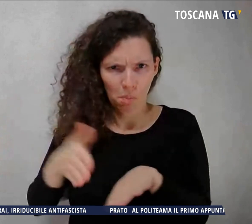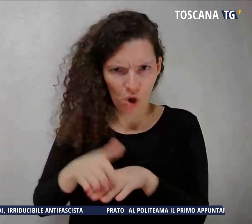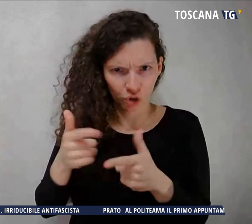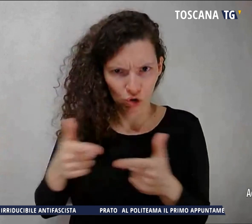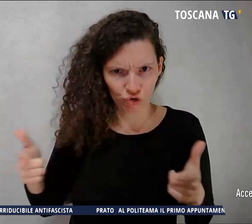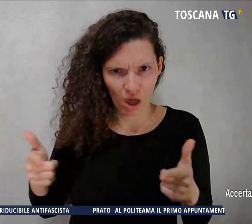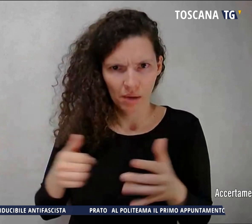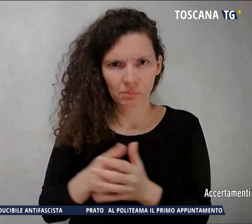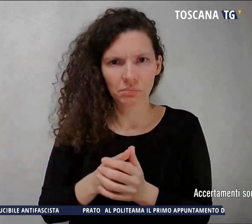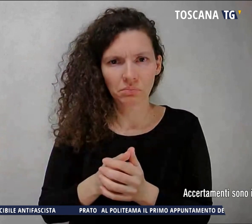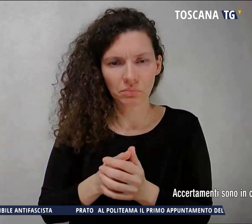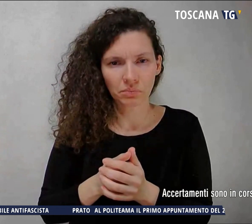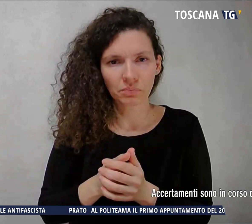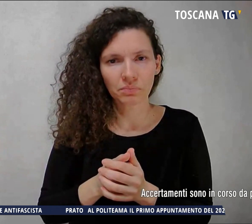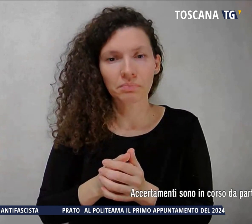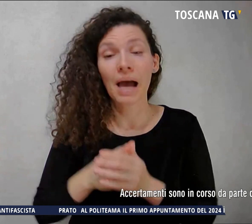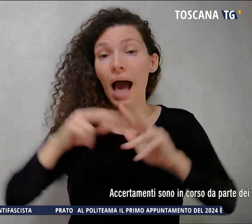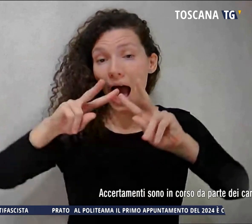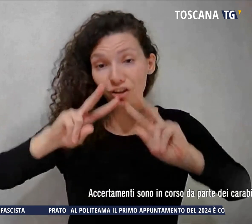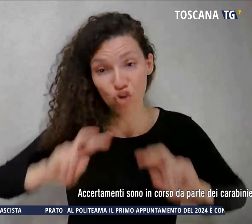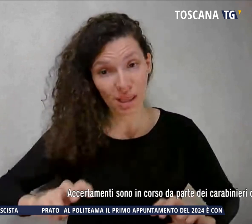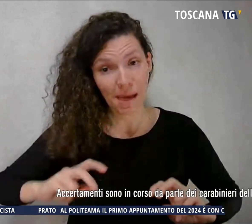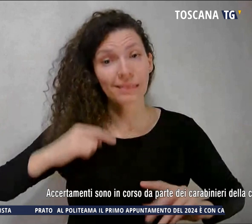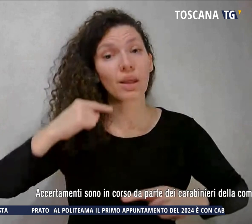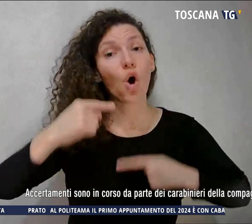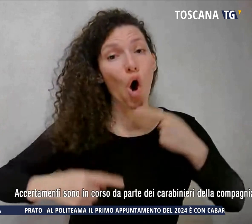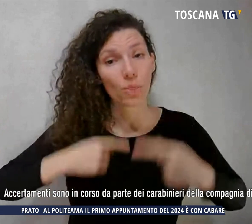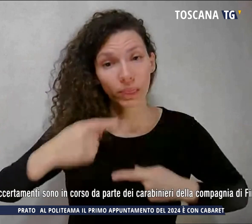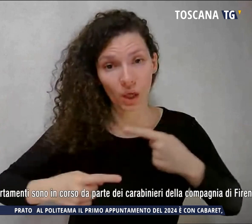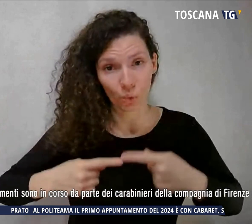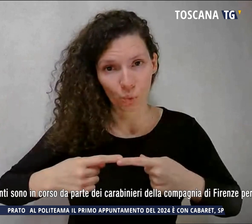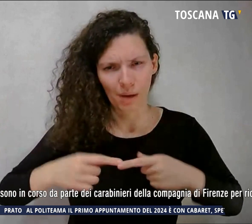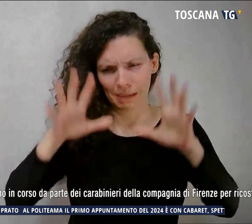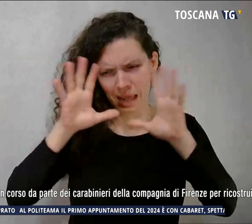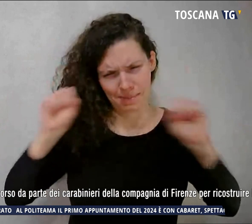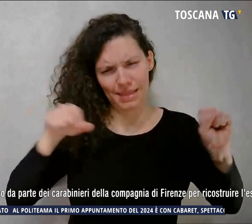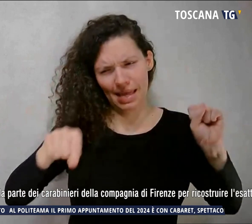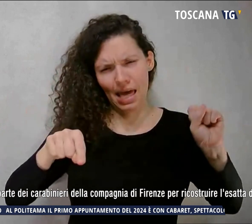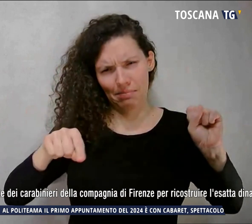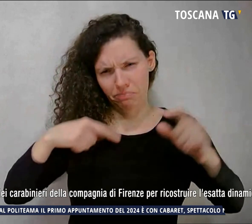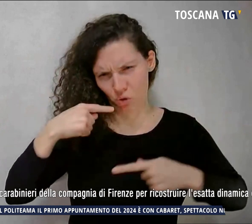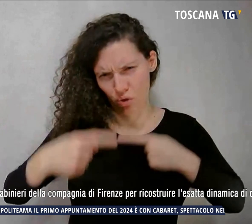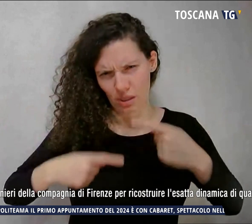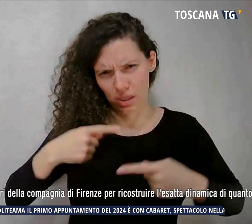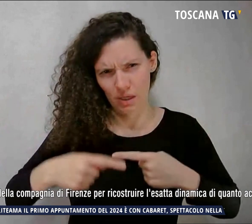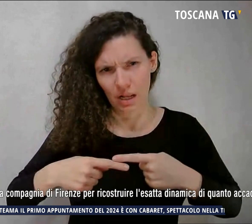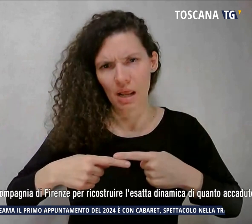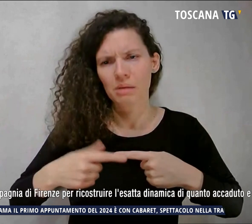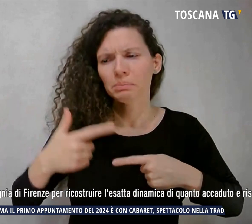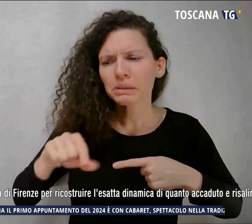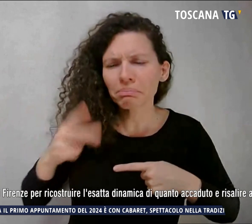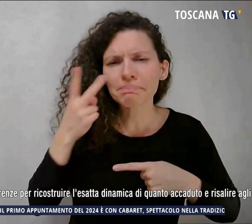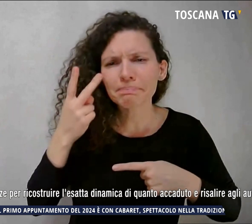accertamenti in corso da parte dei carabinieri della Compagnia di Firenze per ricostruire l